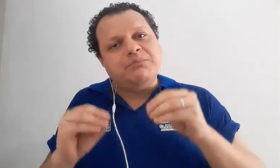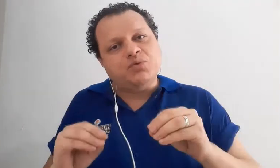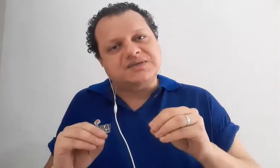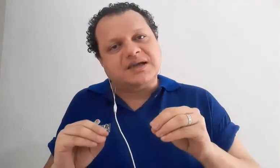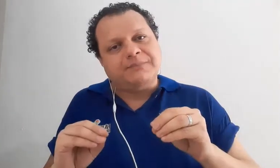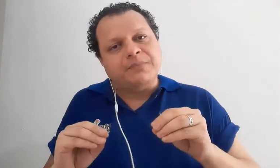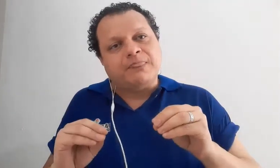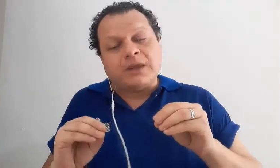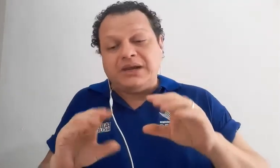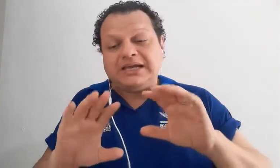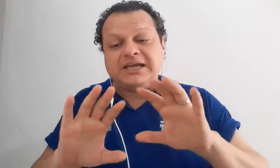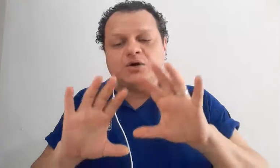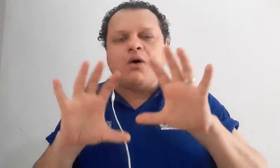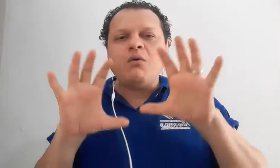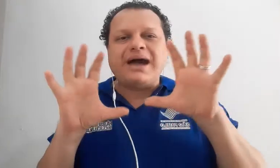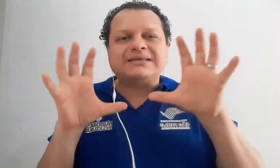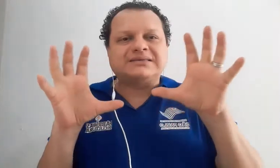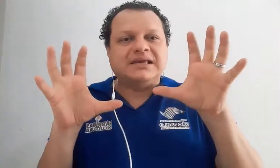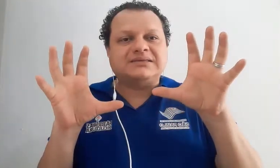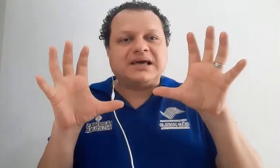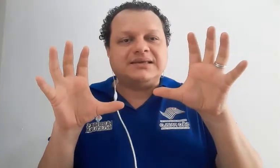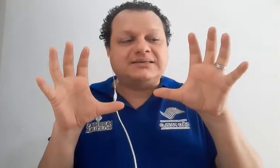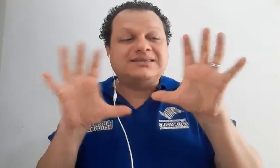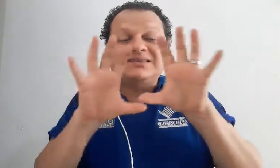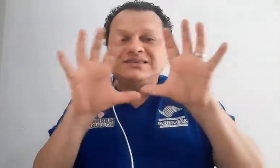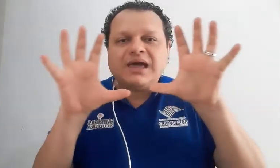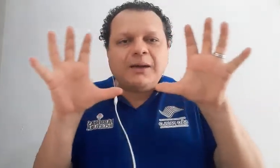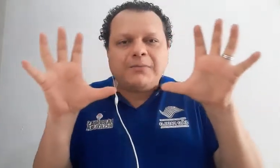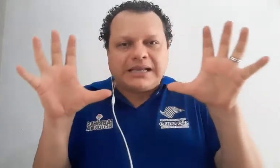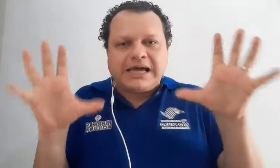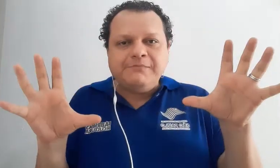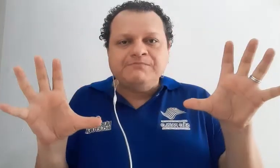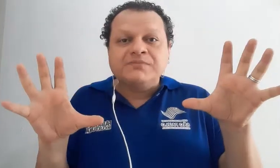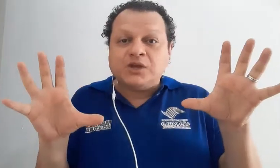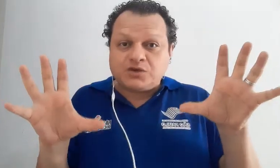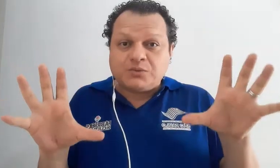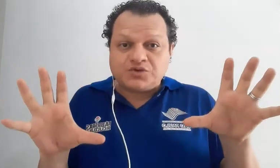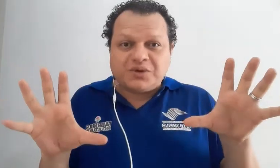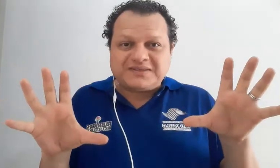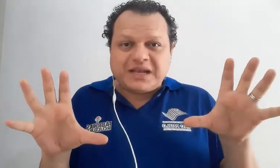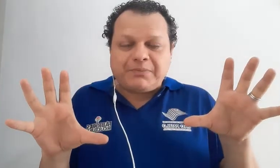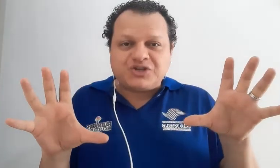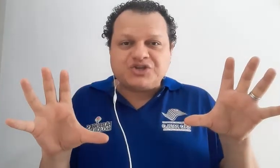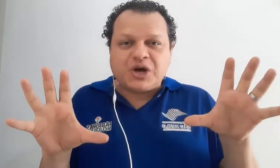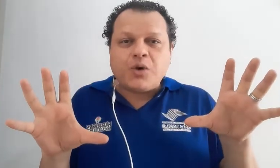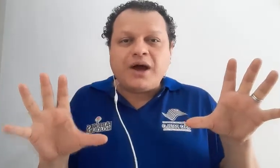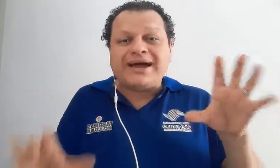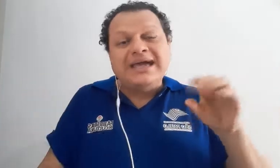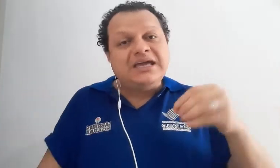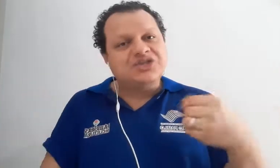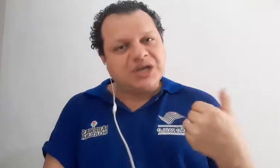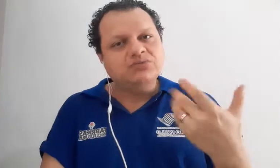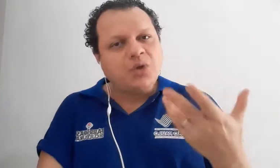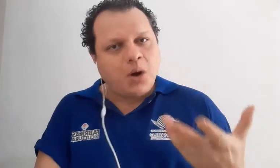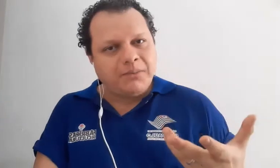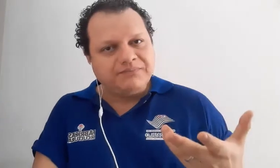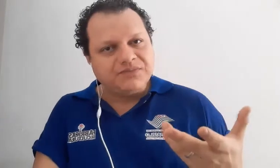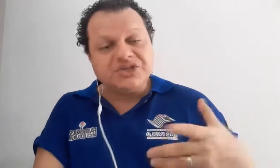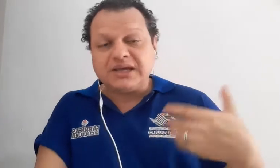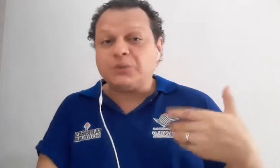música. Então, ele criou esse sistema, né? Que nós vamos conhecer a partir de agora, e tinha um nome, tinha não,